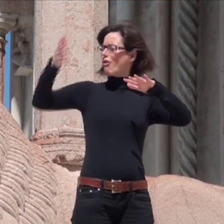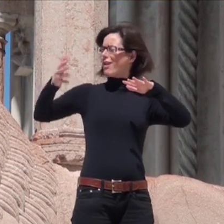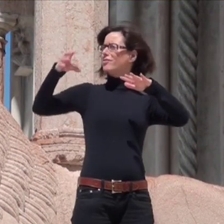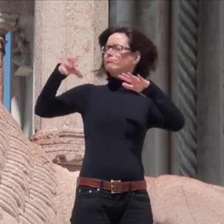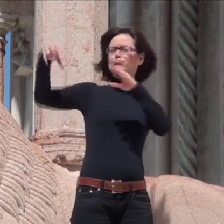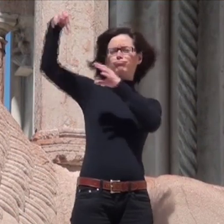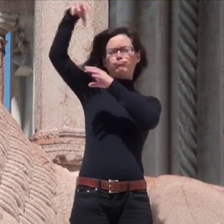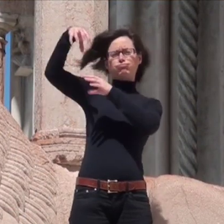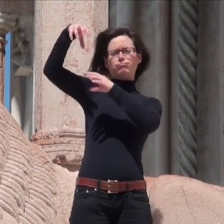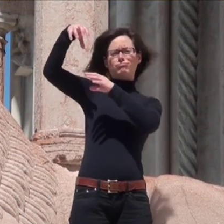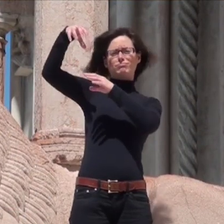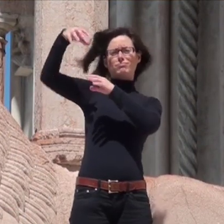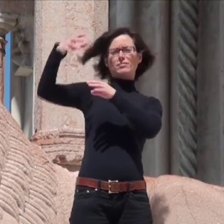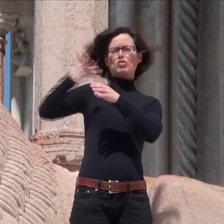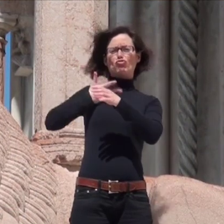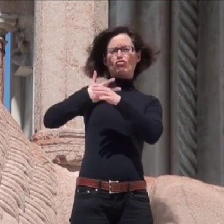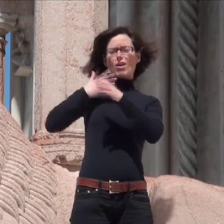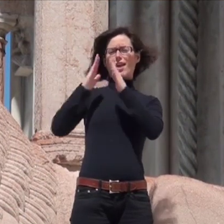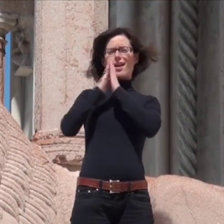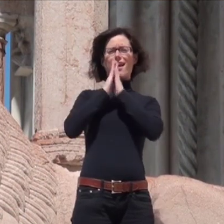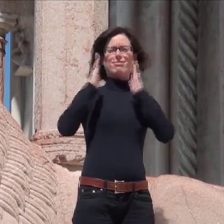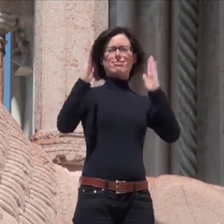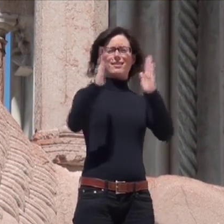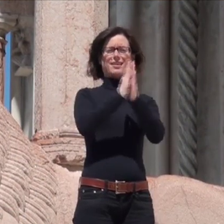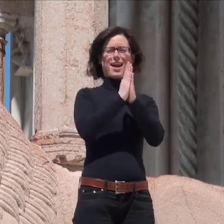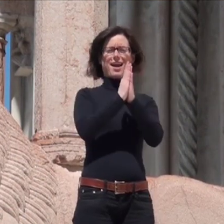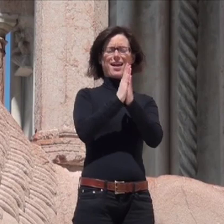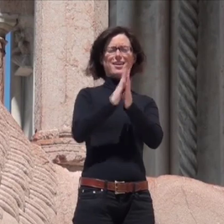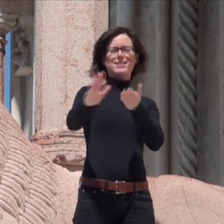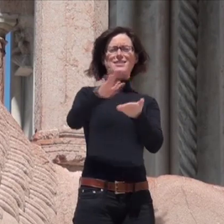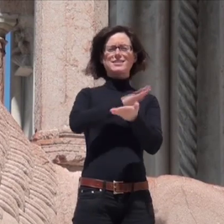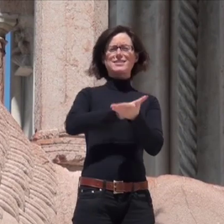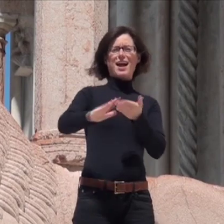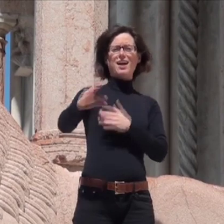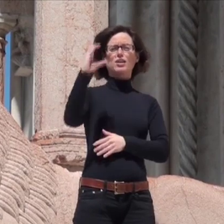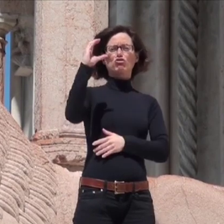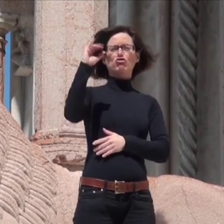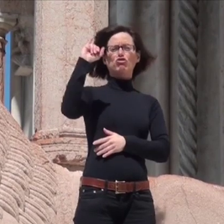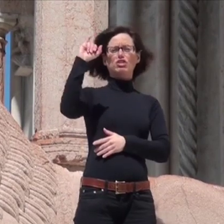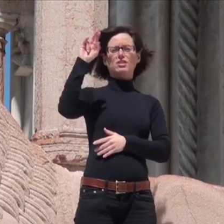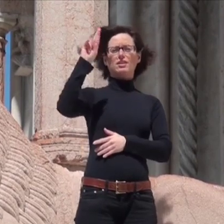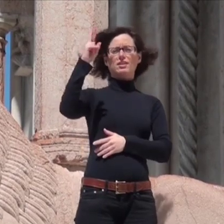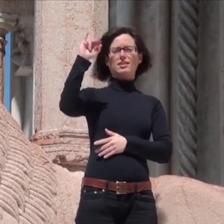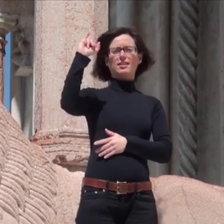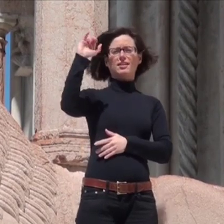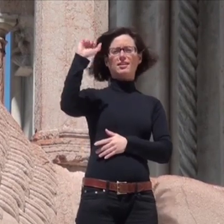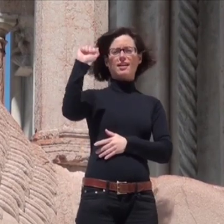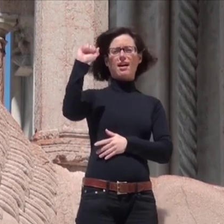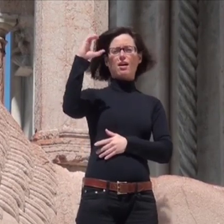La Cattedrale di Ancona, dedicata a San Ciriaco, patrono della città, sorge sulla sommità del Colle Guasco, da dove domina la